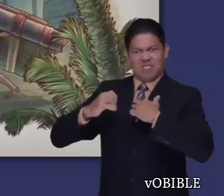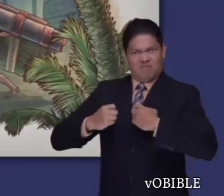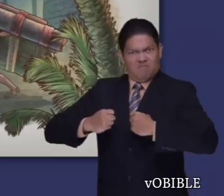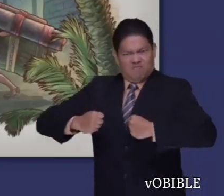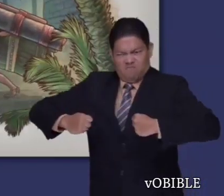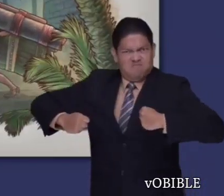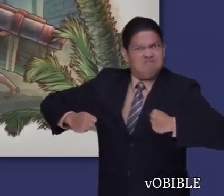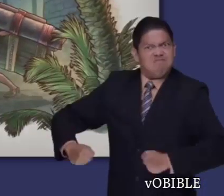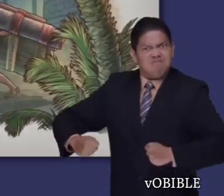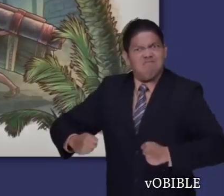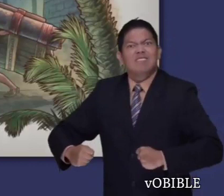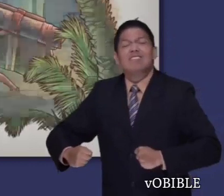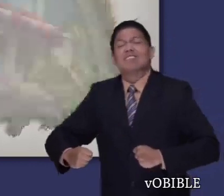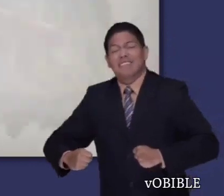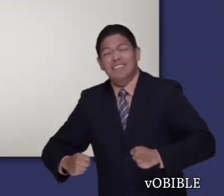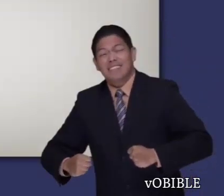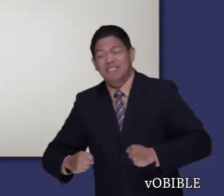física extraordinaria.